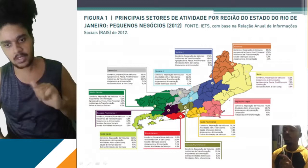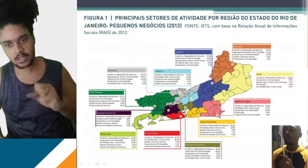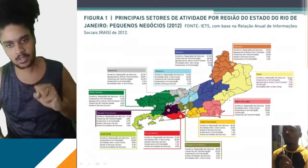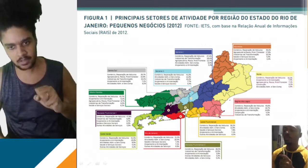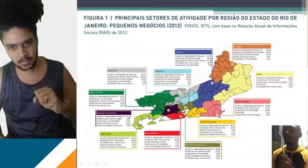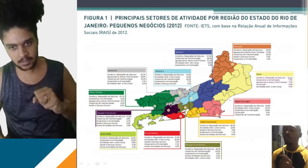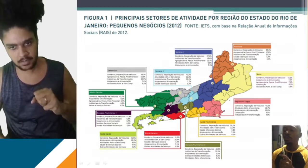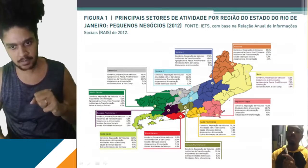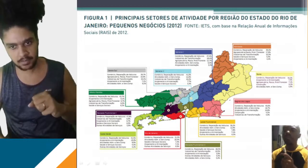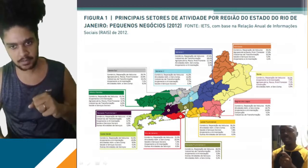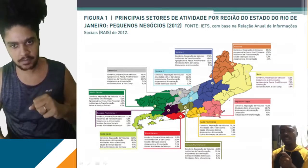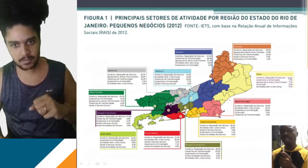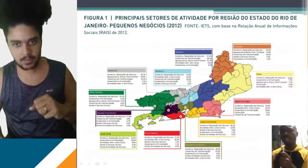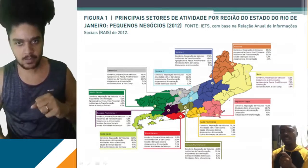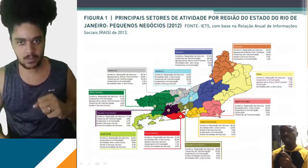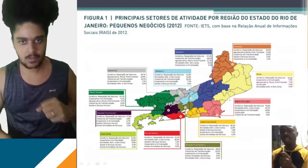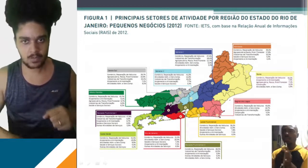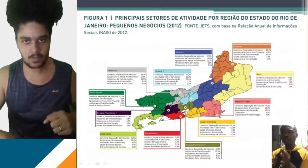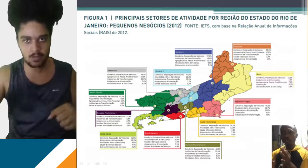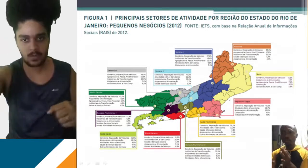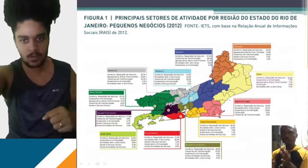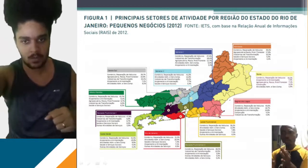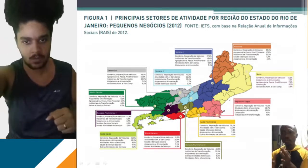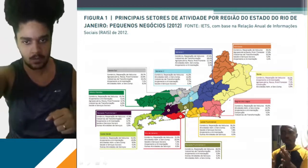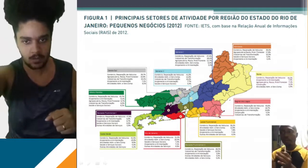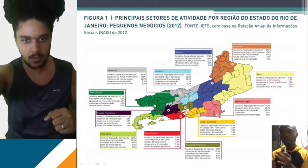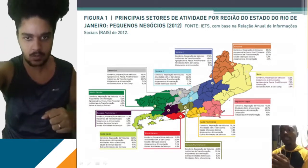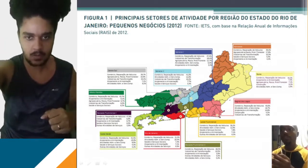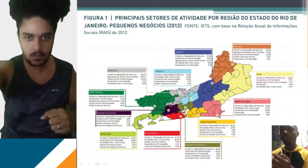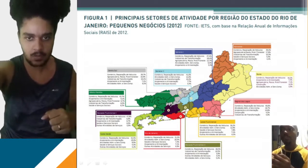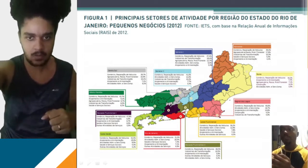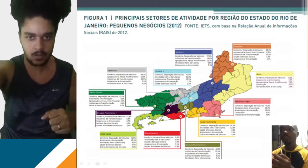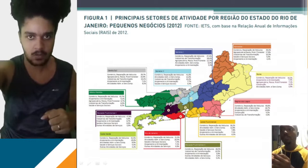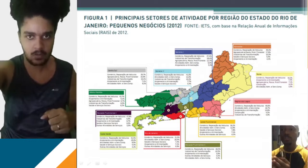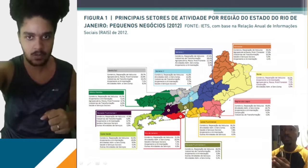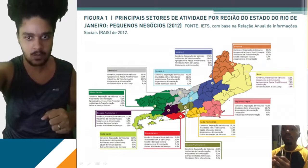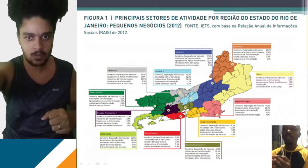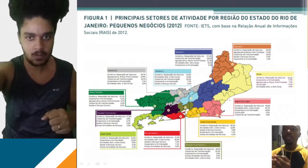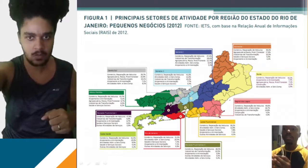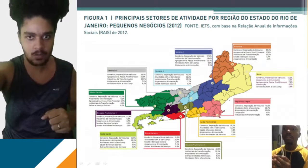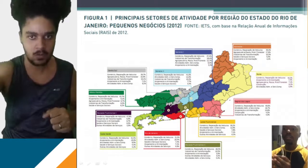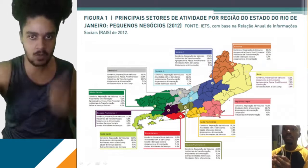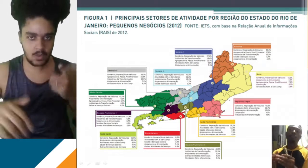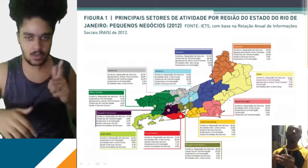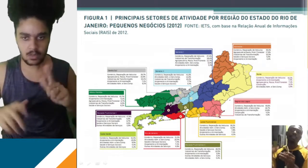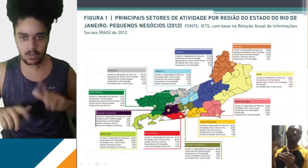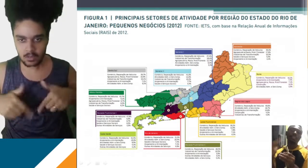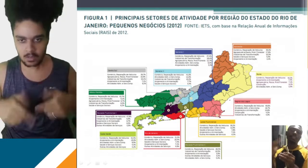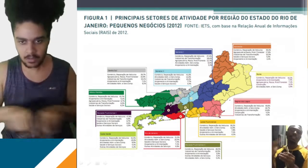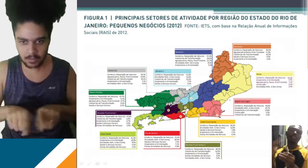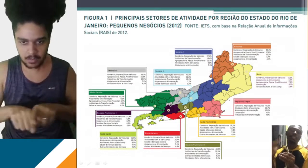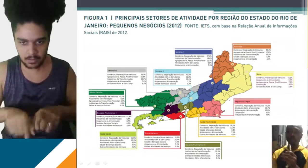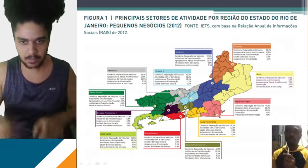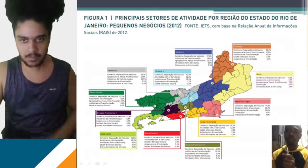saúde, a produção de saúde, que no caso vamos entrar mais com cosmético. E as outras atividades de serviços. O que é importante falar aqui também, naquela